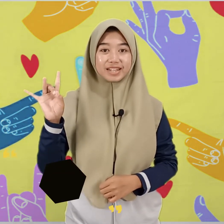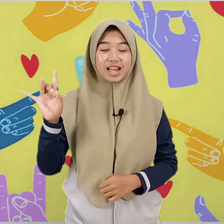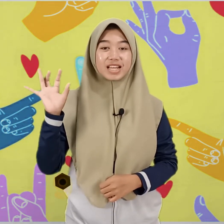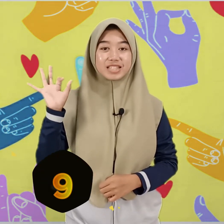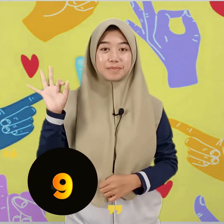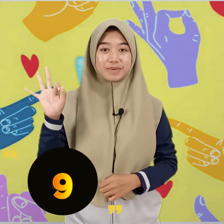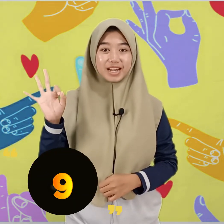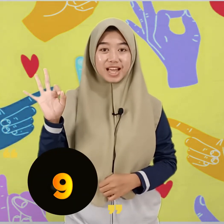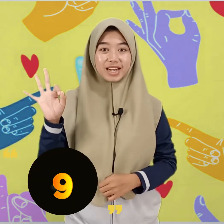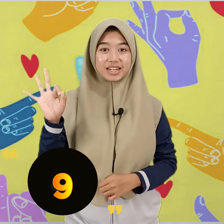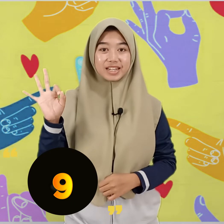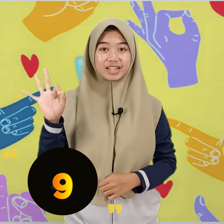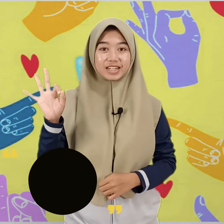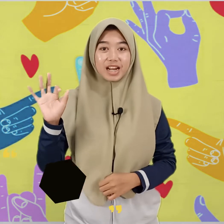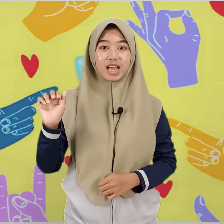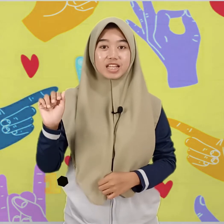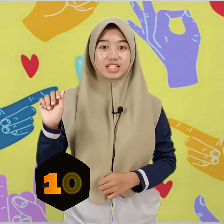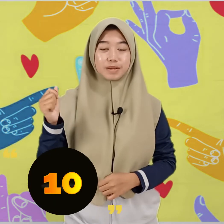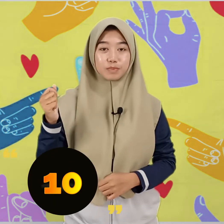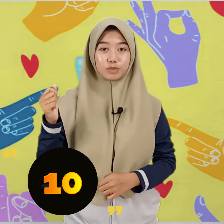9, 10